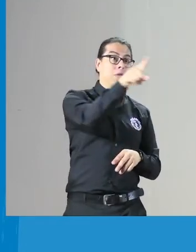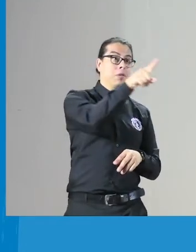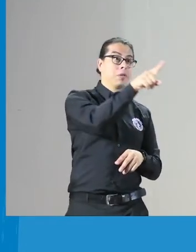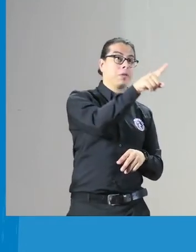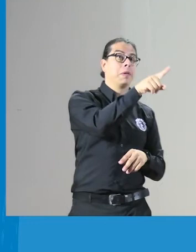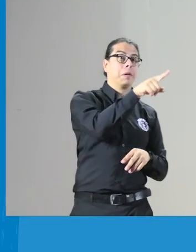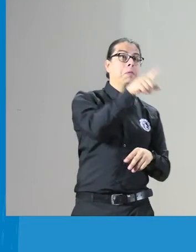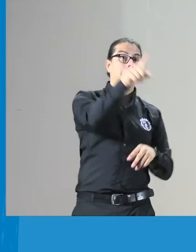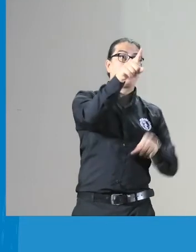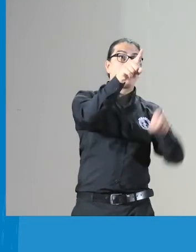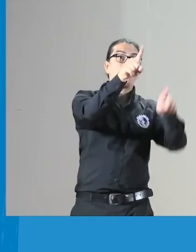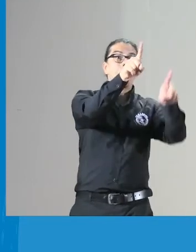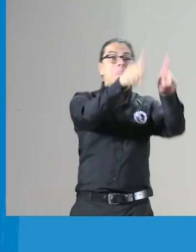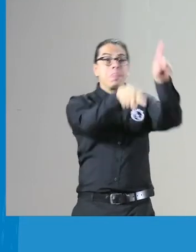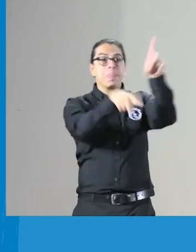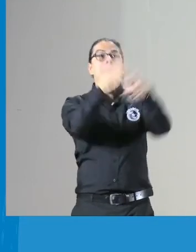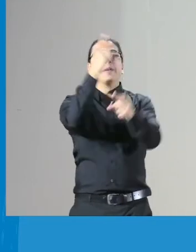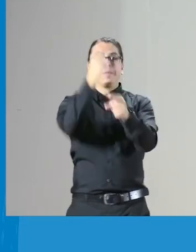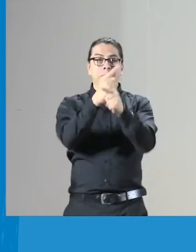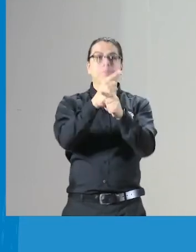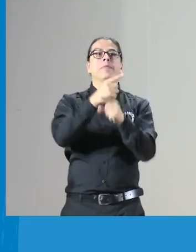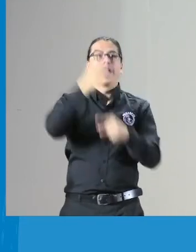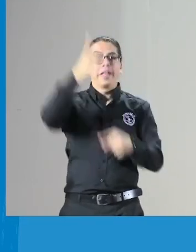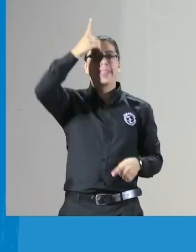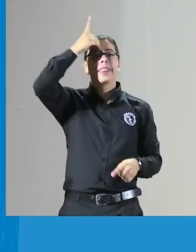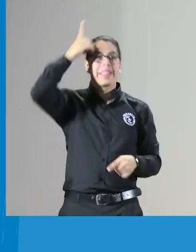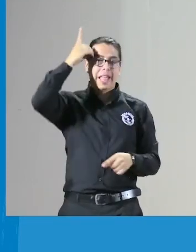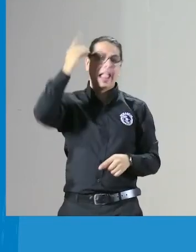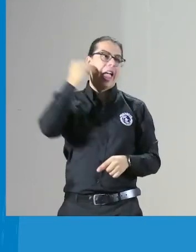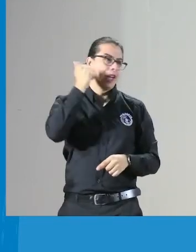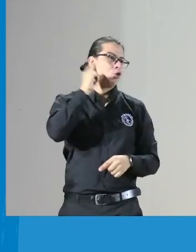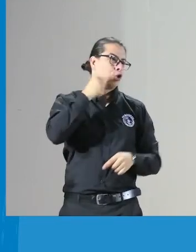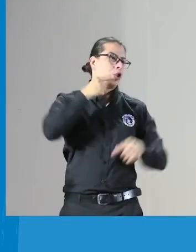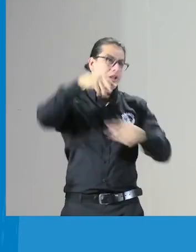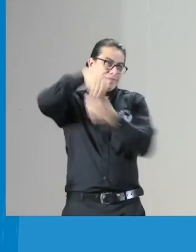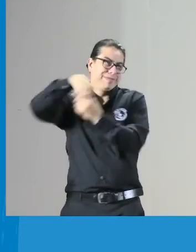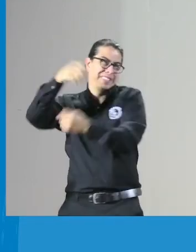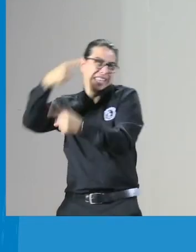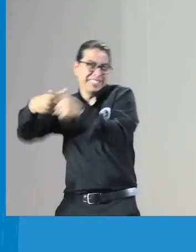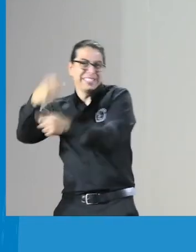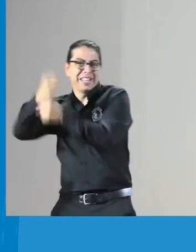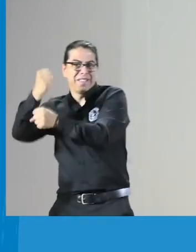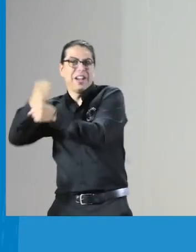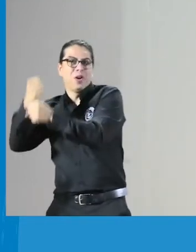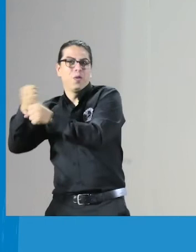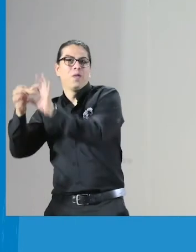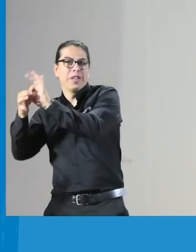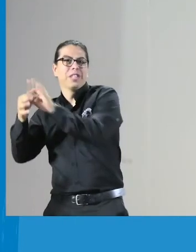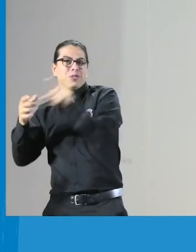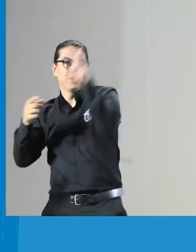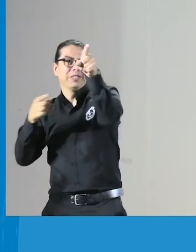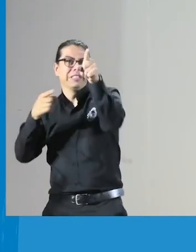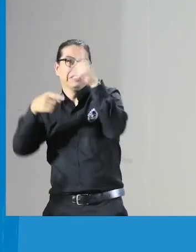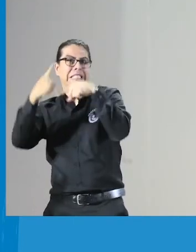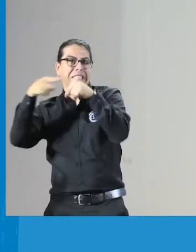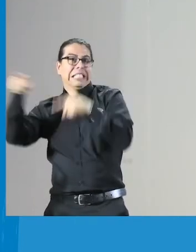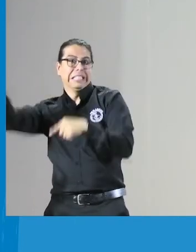de Fenasco ¿ya los vieron? Sí, en ambos ¿vos lo vieron? Allí estaba Diana Carolina Ruiz ella